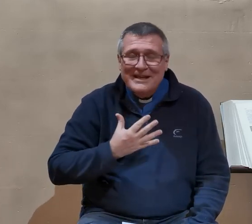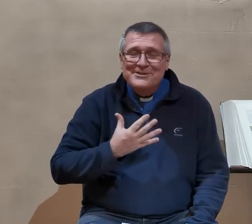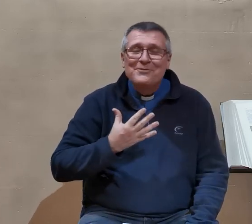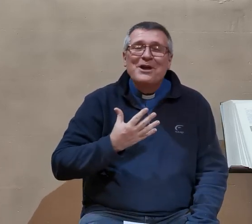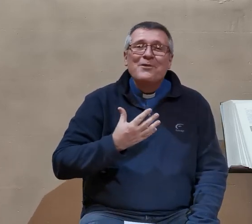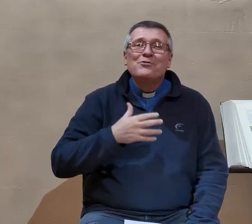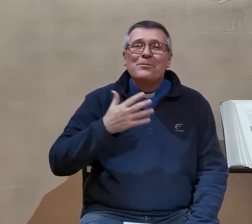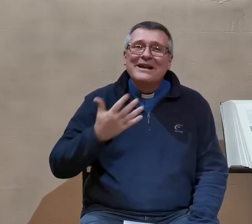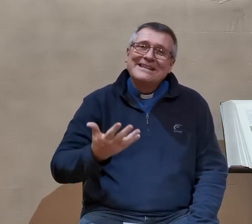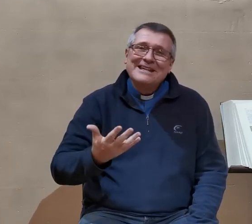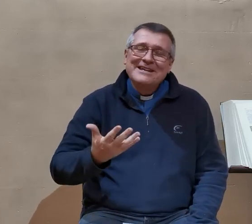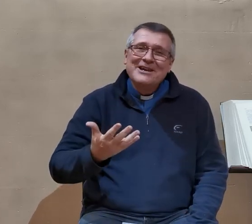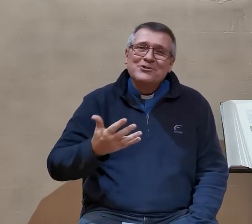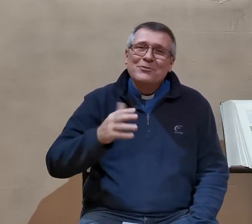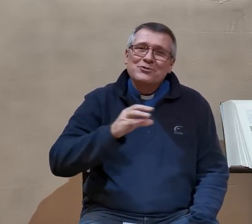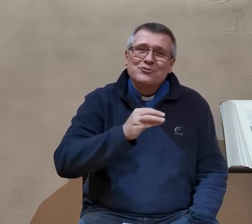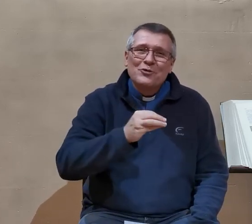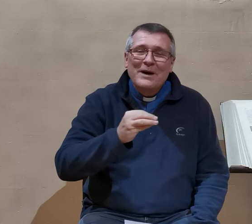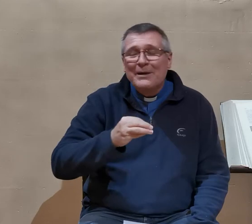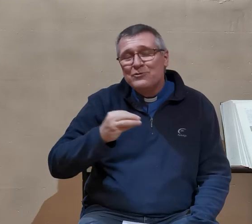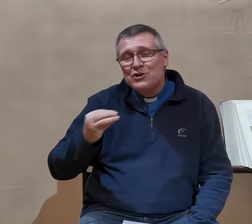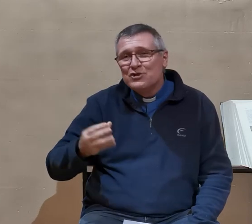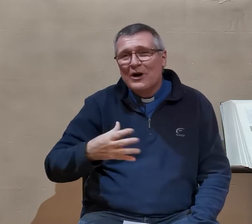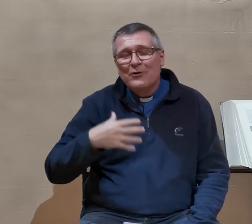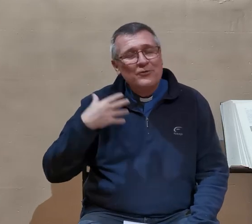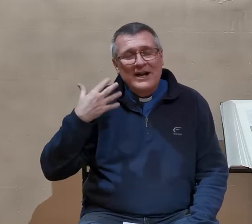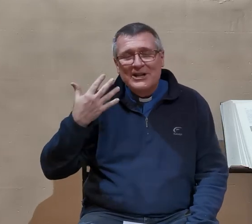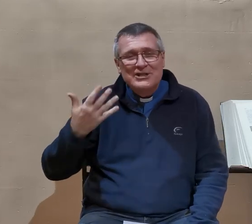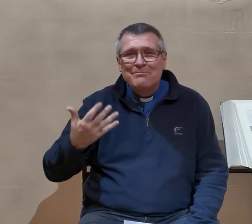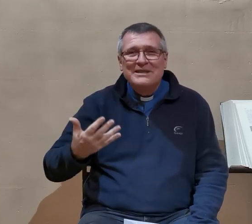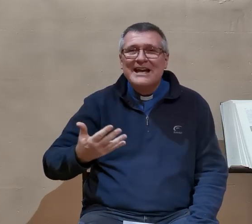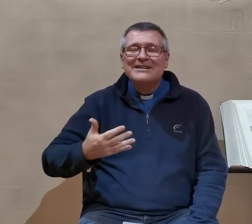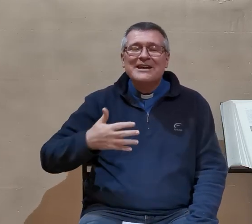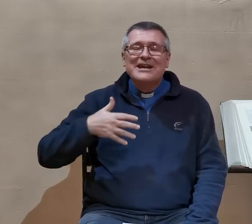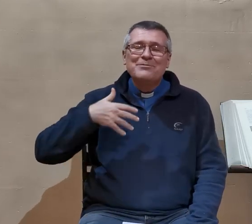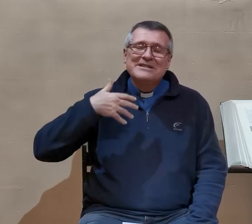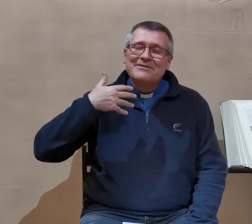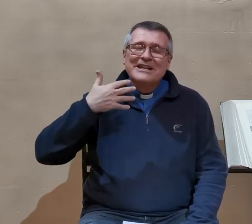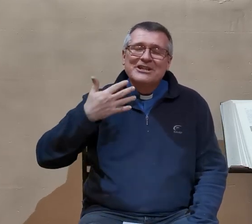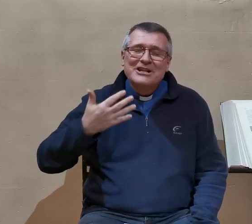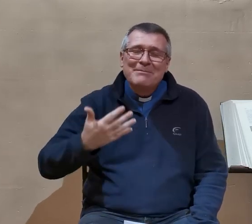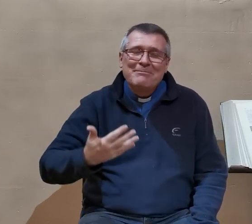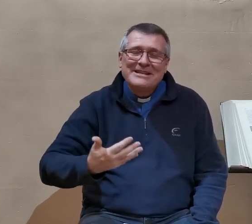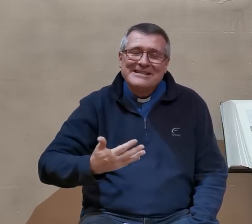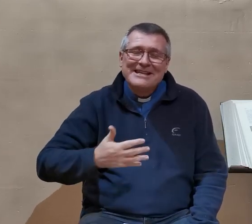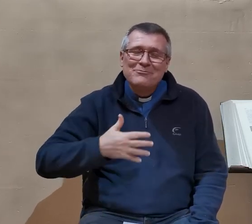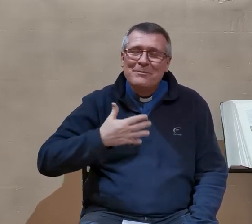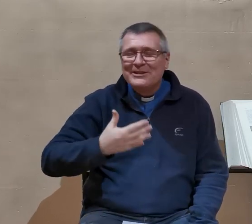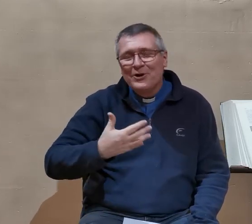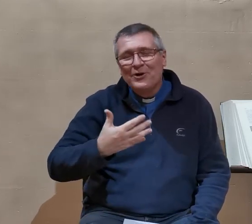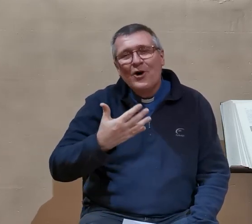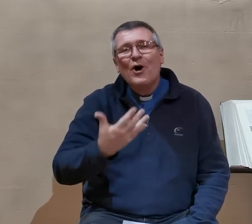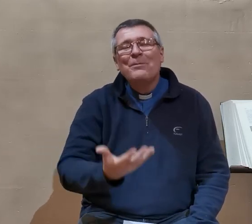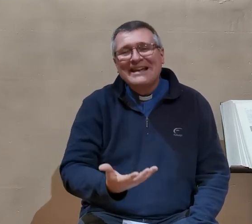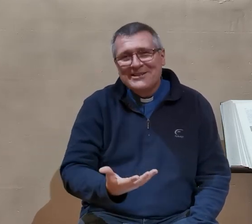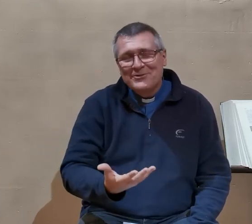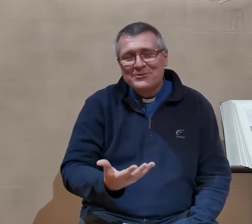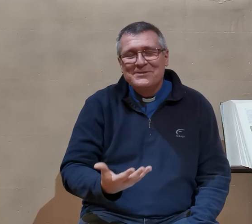présent pour prier, je commence toujours par un petit chant, un refrain que j'aime bien, et puis ça vient déjà m'apaiser et me mettre en présence du